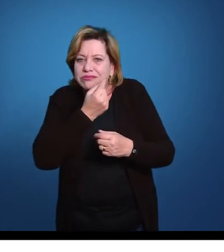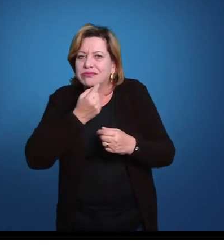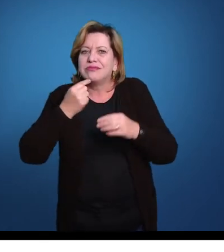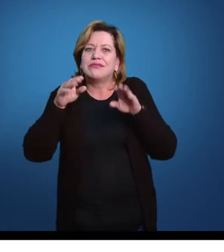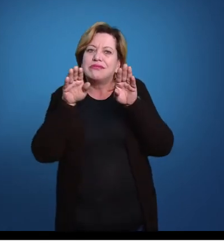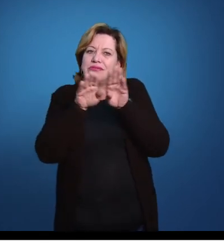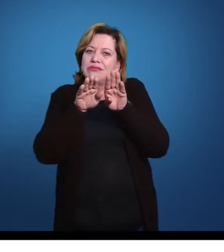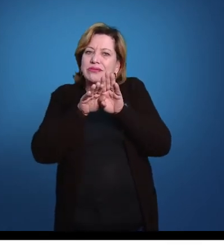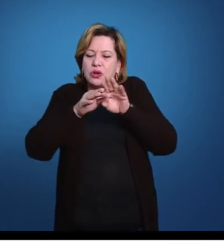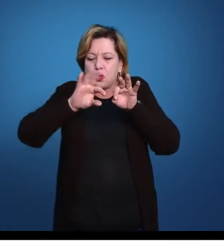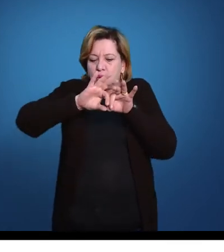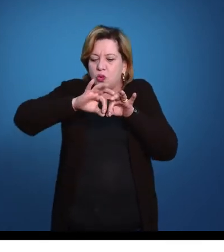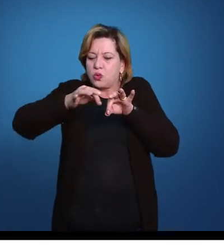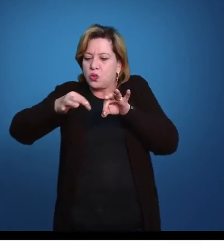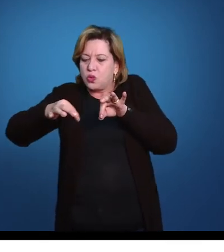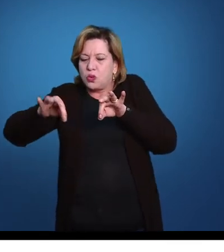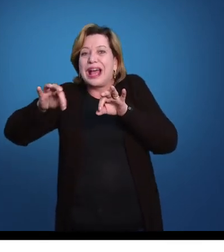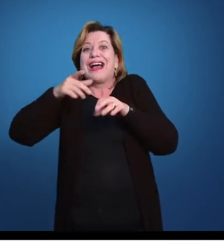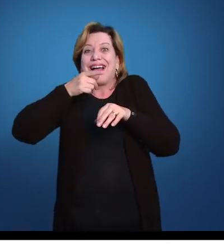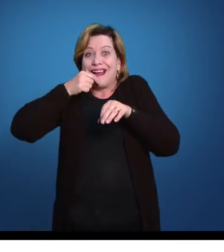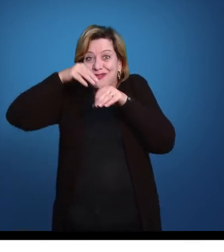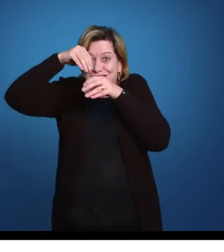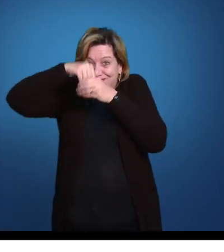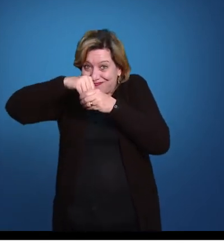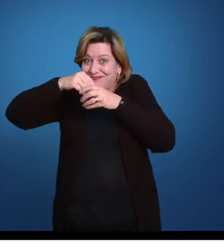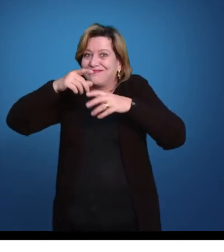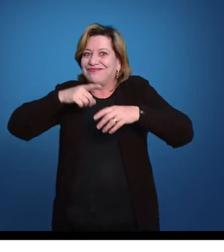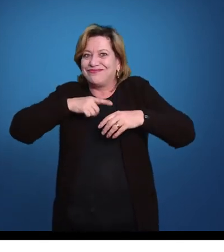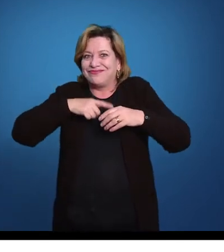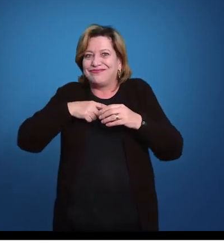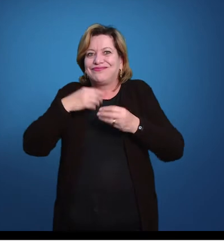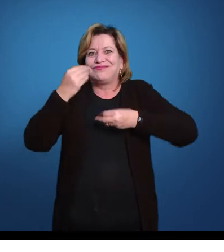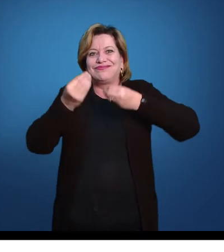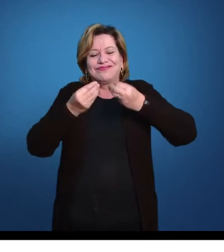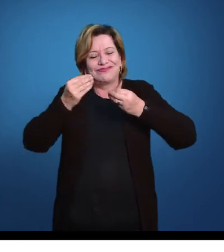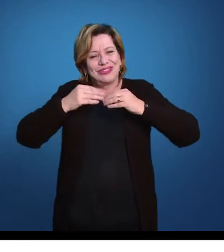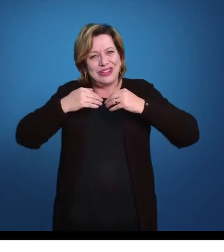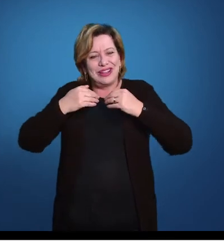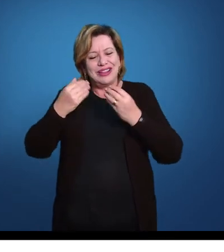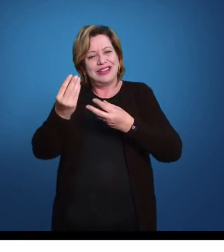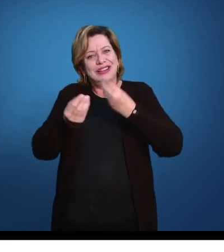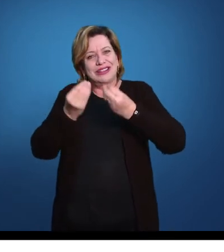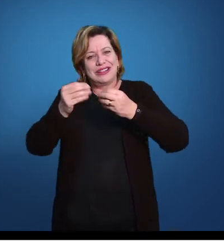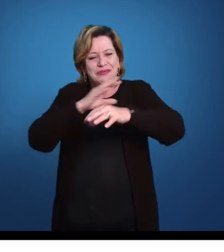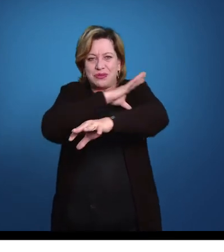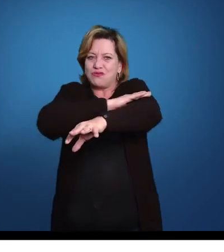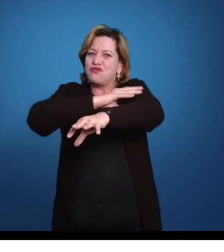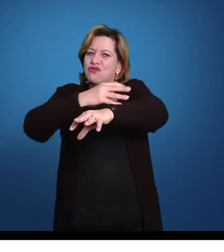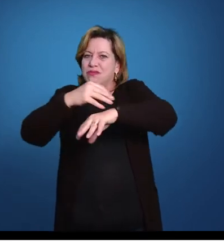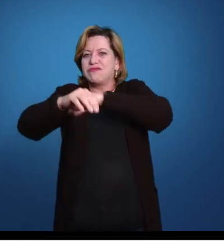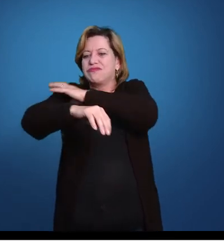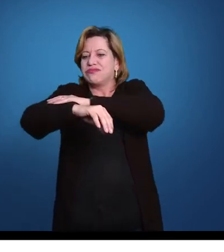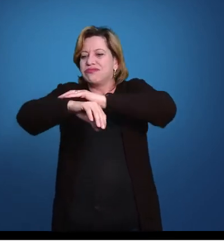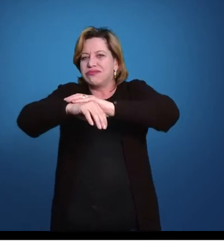de canais cheios de água, ao longo então, dos braços desse animal, e ao redor da boca.